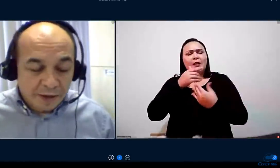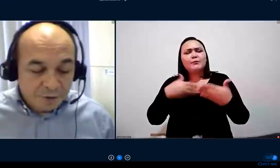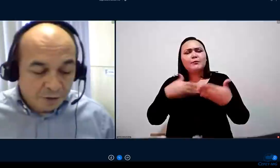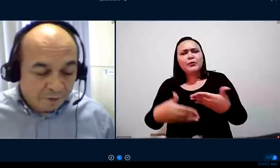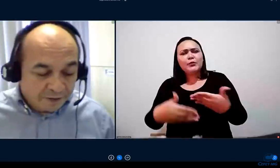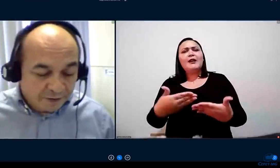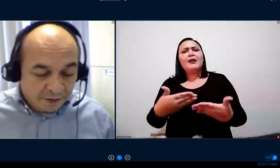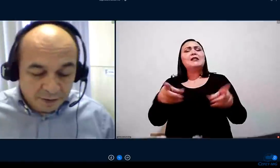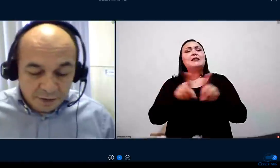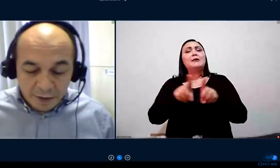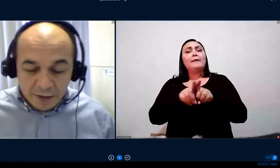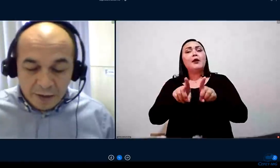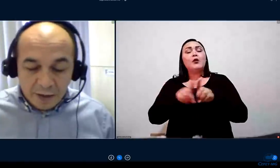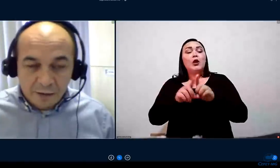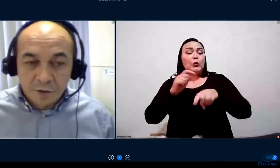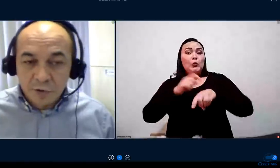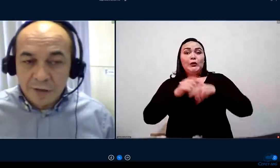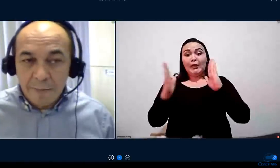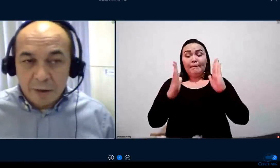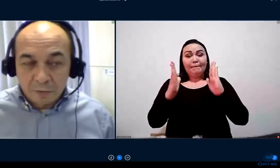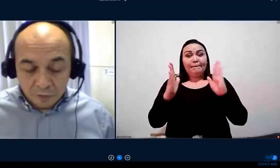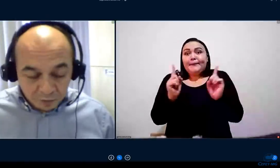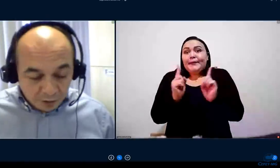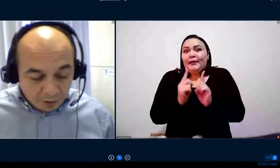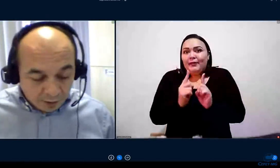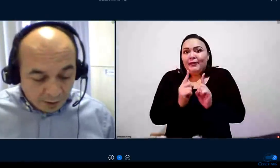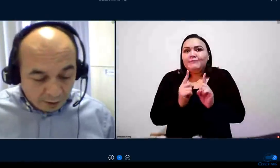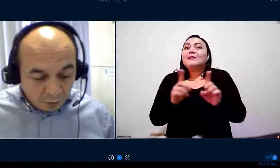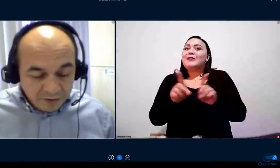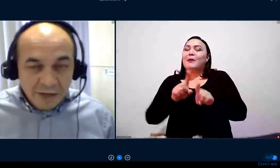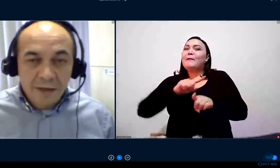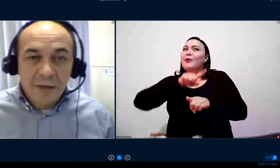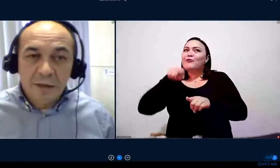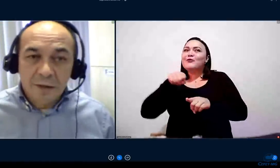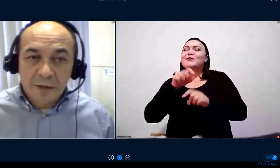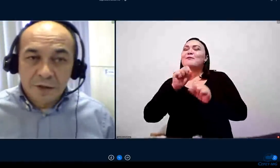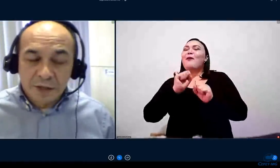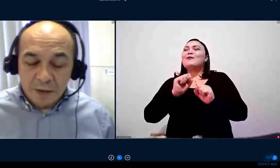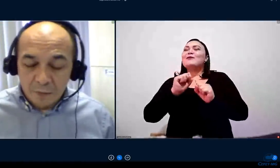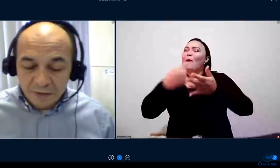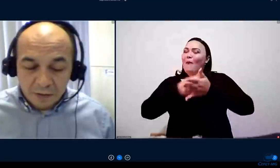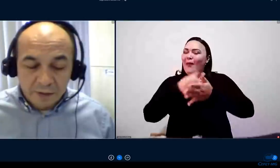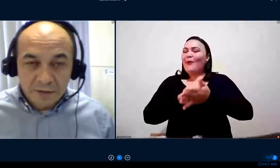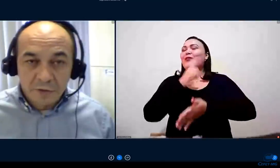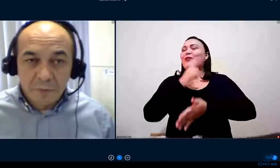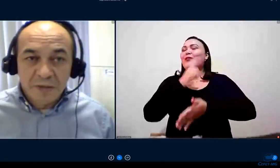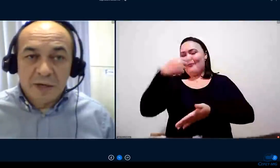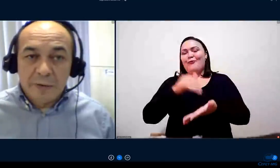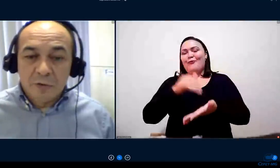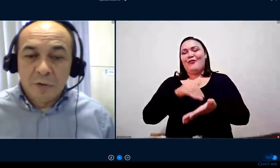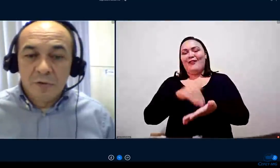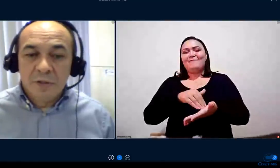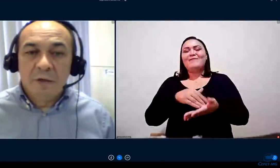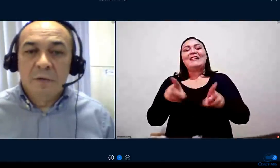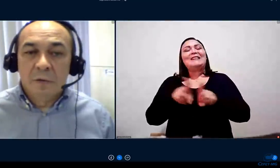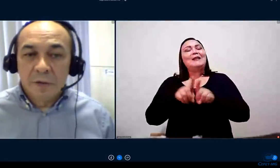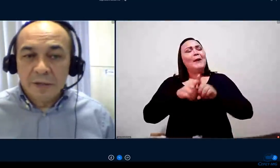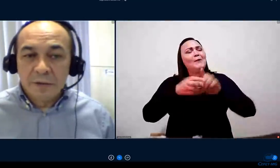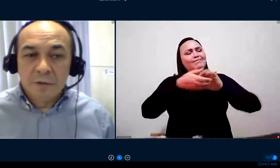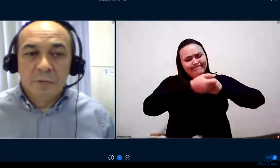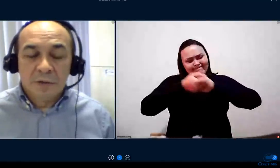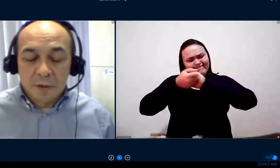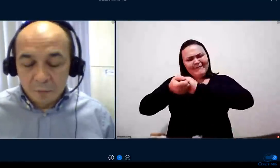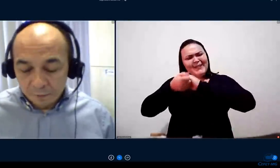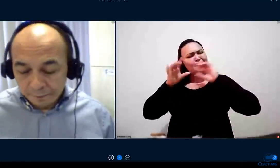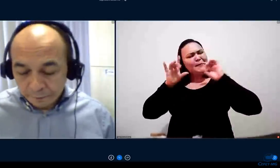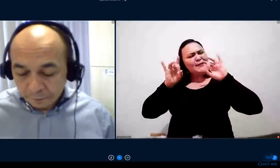comunidade de fazer questionamentos. gostaria de deixar uma saudação especial a todos os servidores